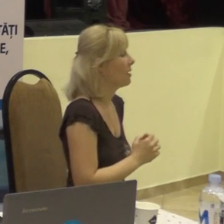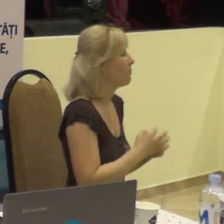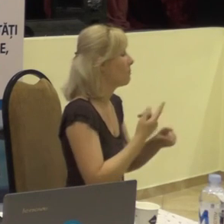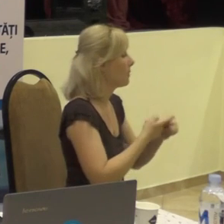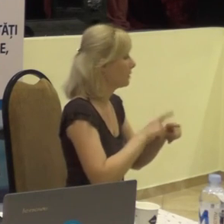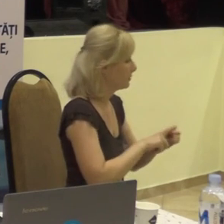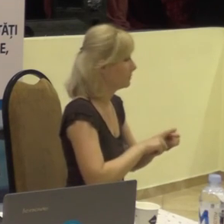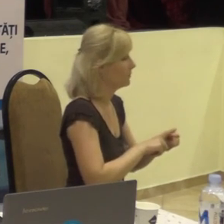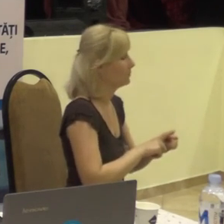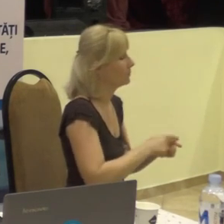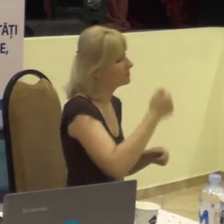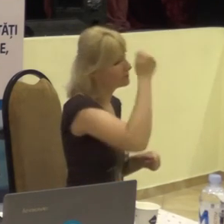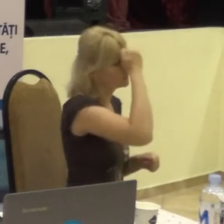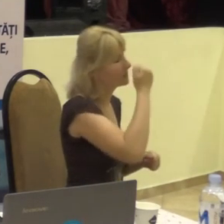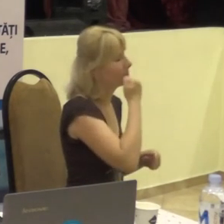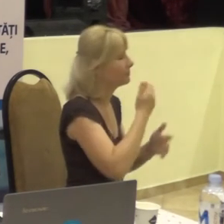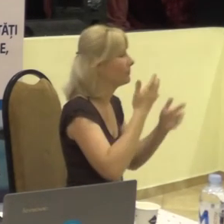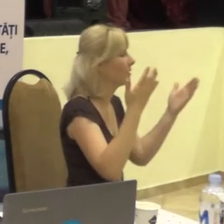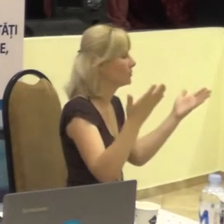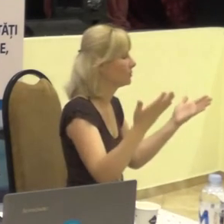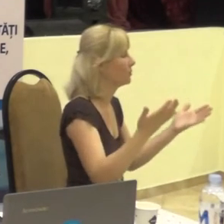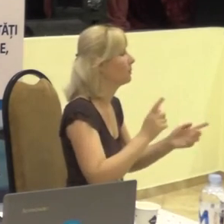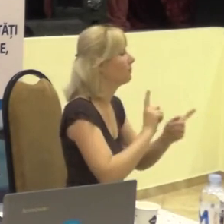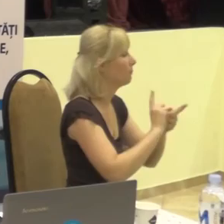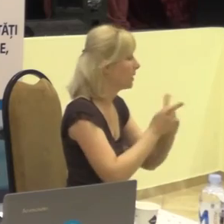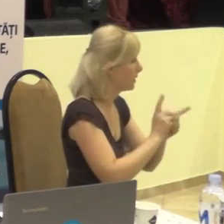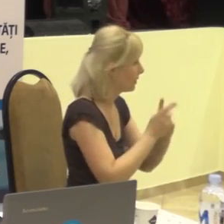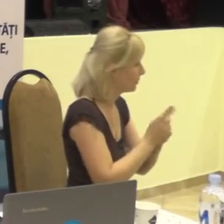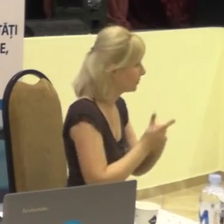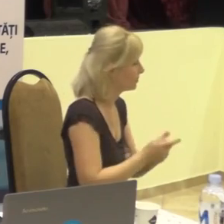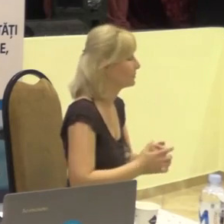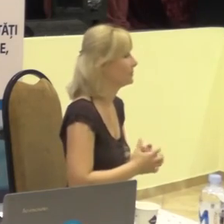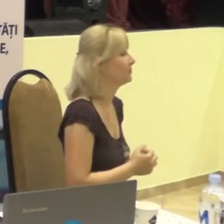le mulțumim foarte mult.